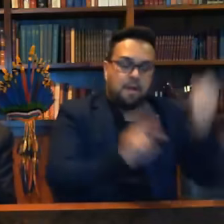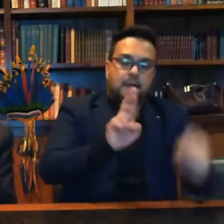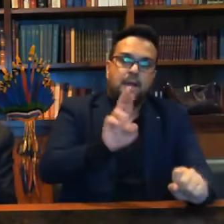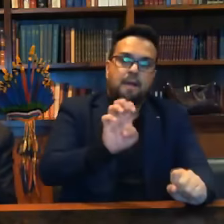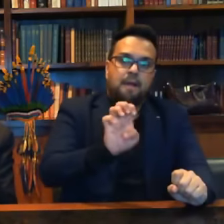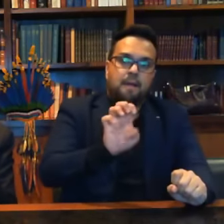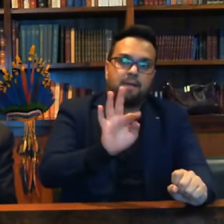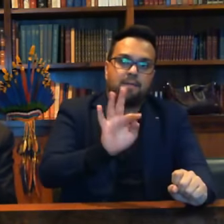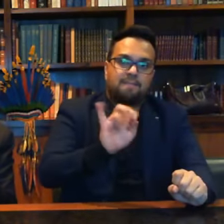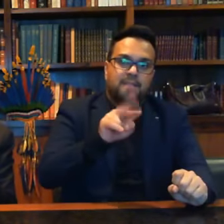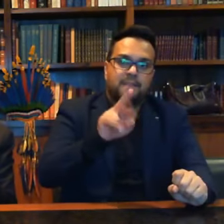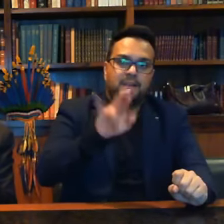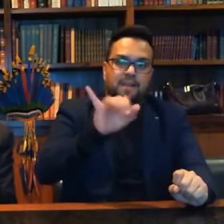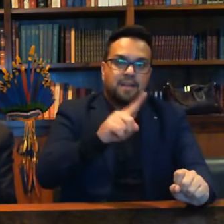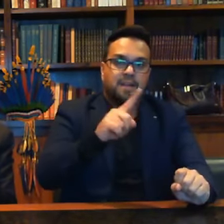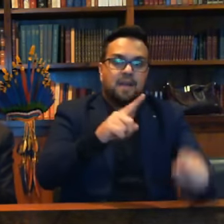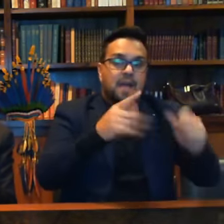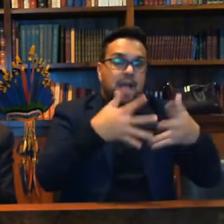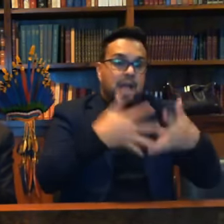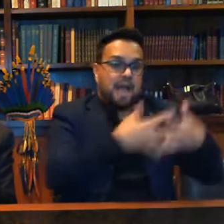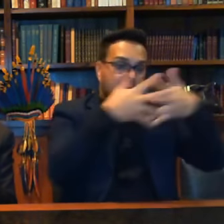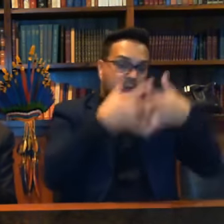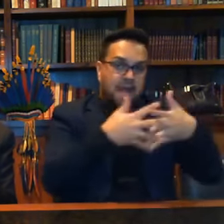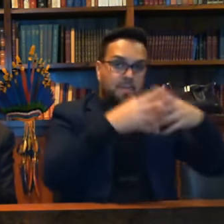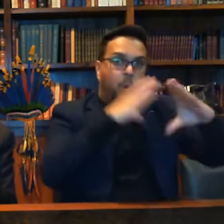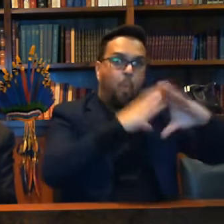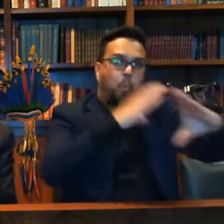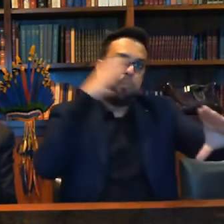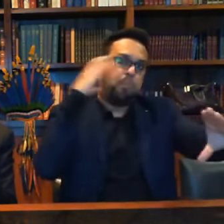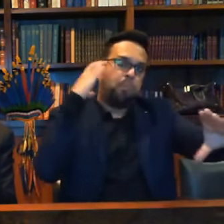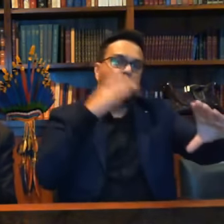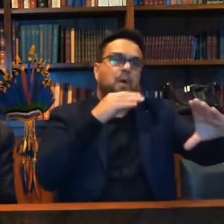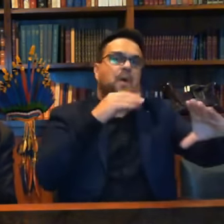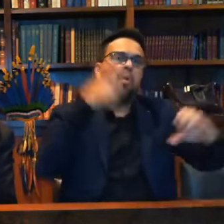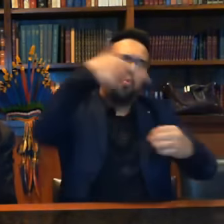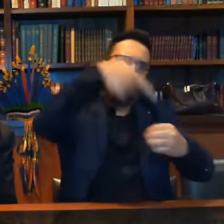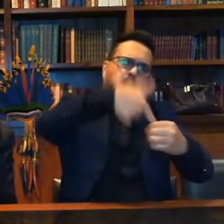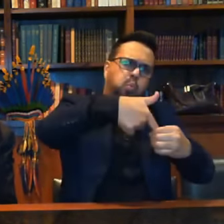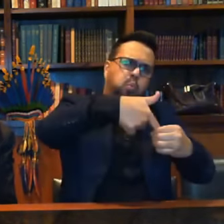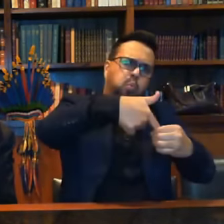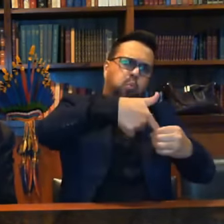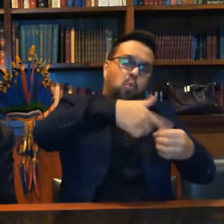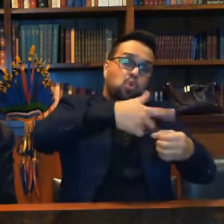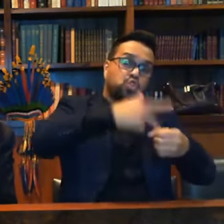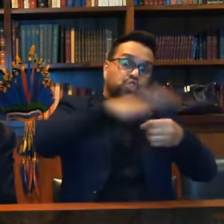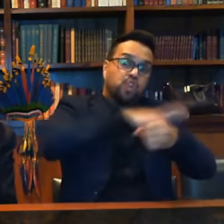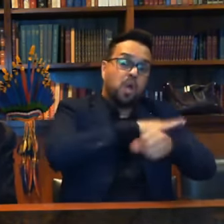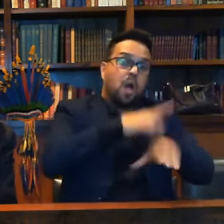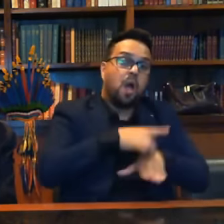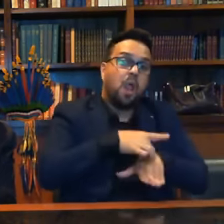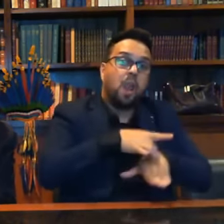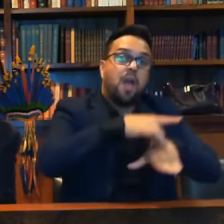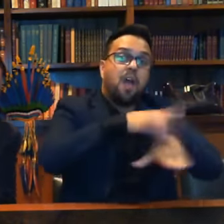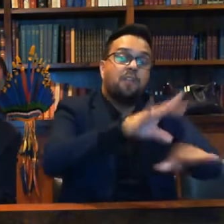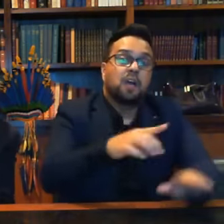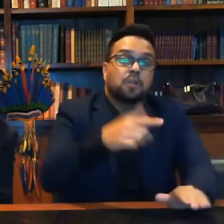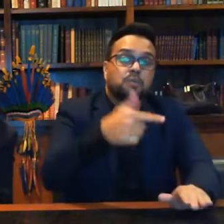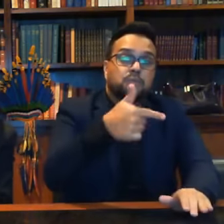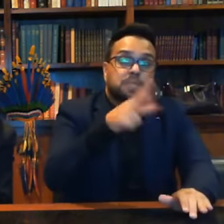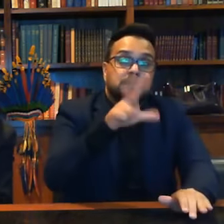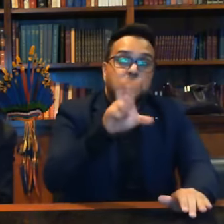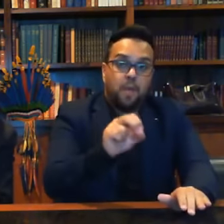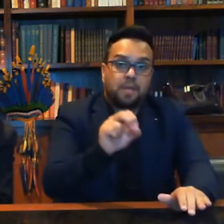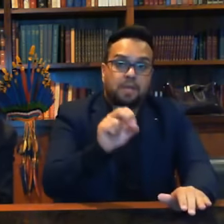então o caminhão-tanque pega aqui o etanol, o álcool, leva aí 250 quilômetros para lá,